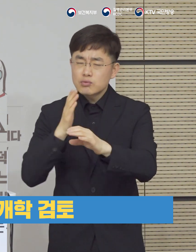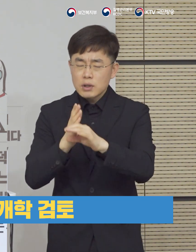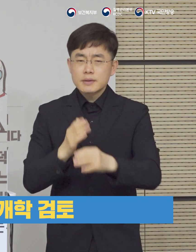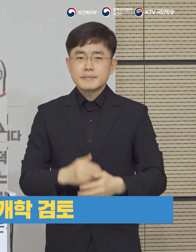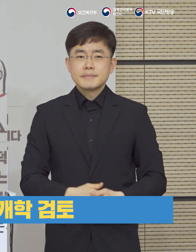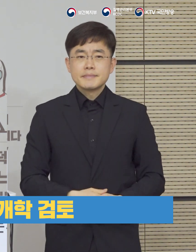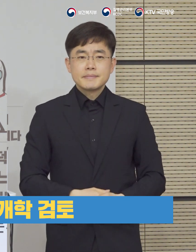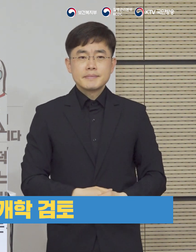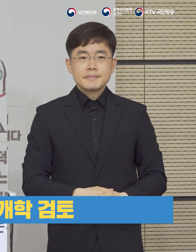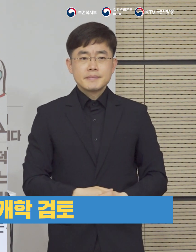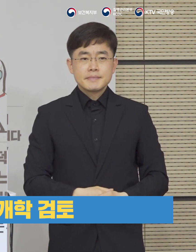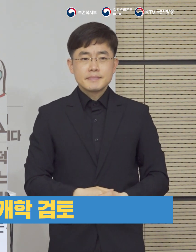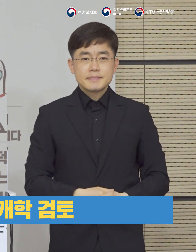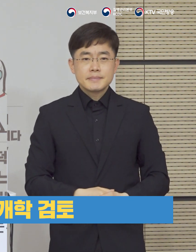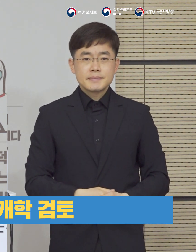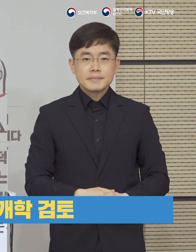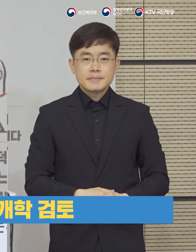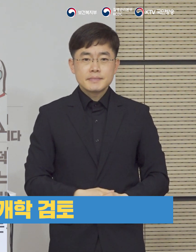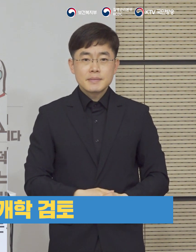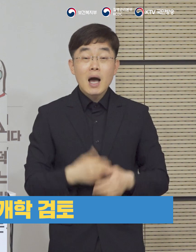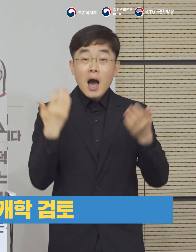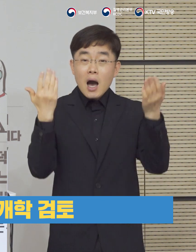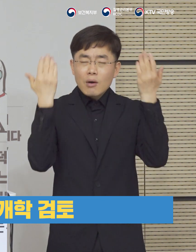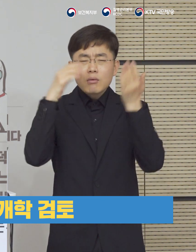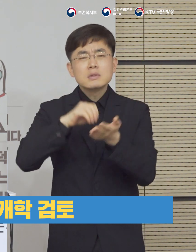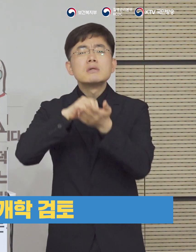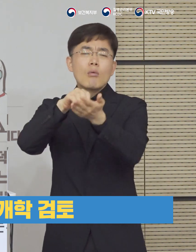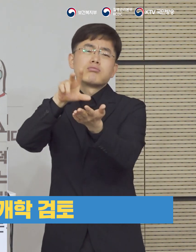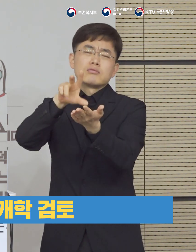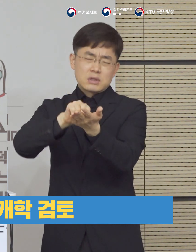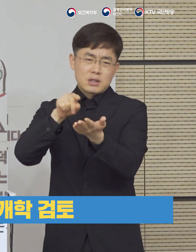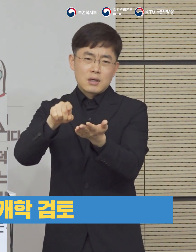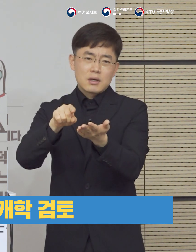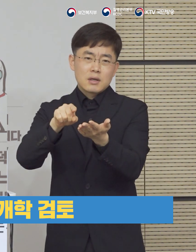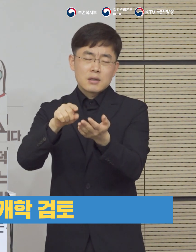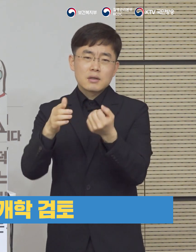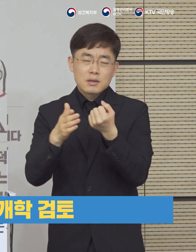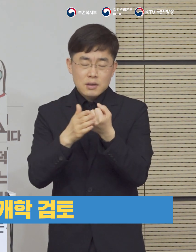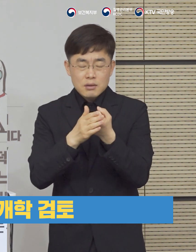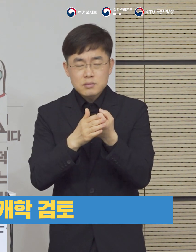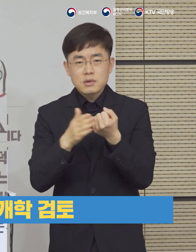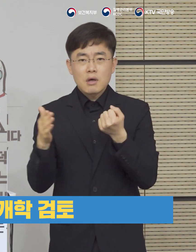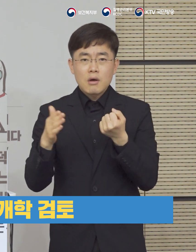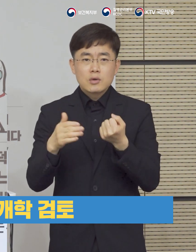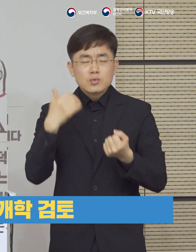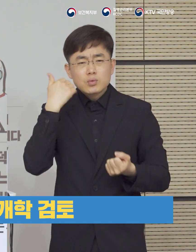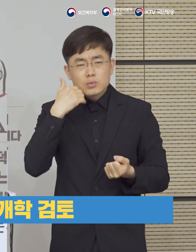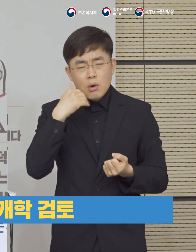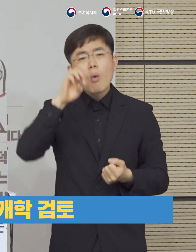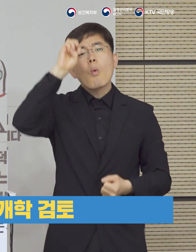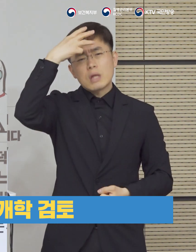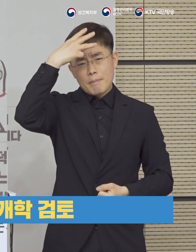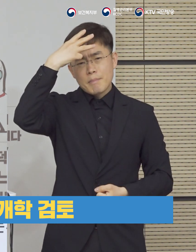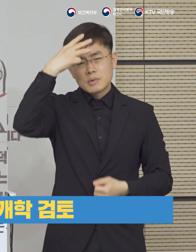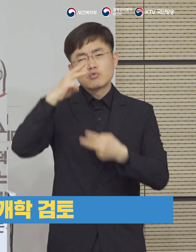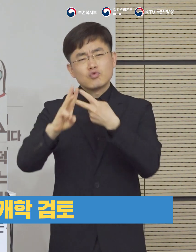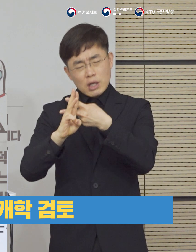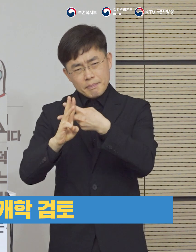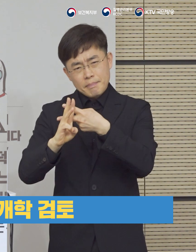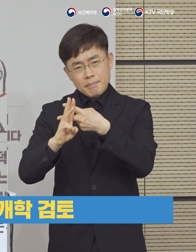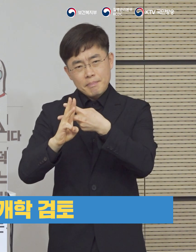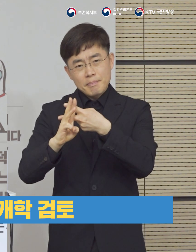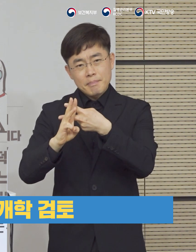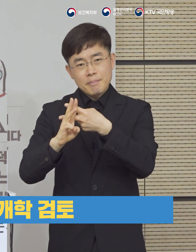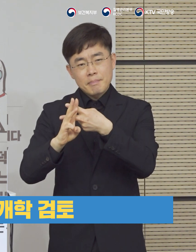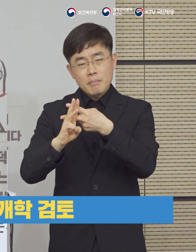논의를 하고 있습니다. 우선 가장 상급학교 진학 준비를 하고